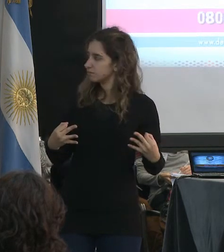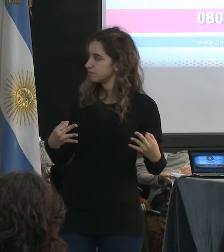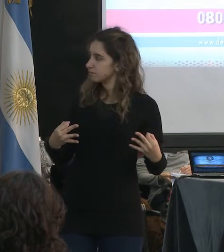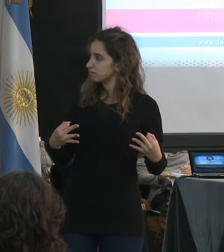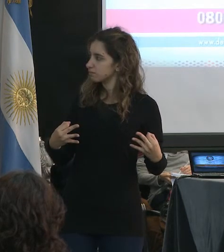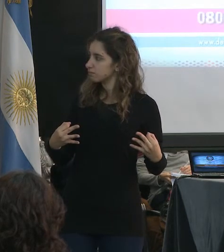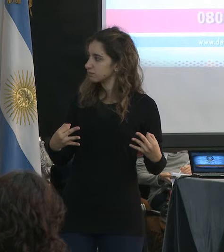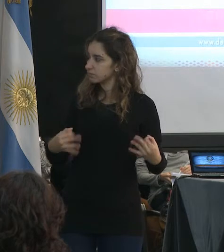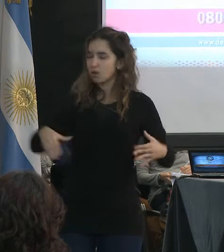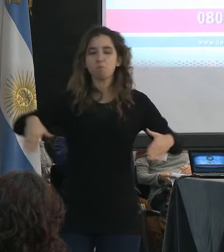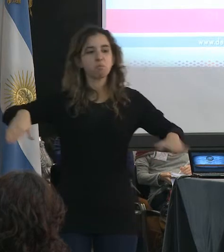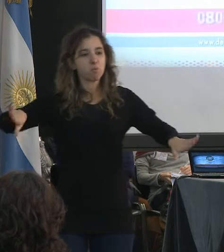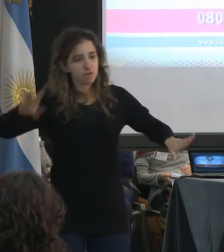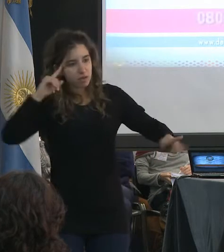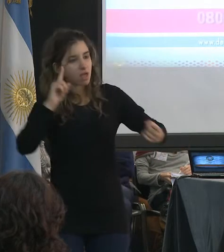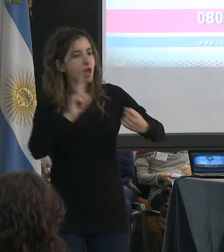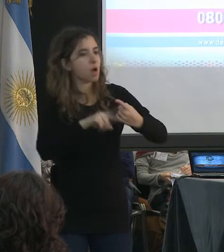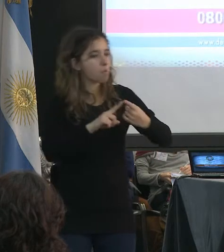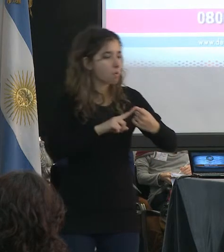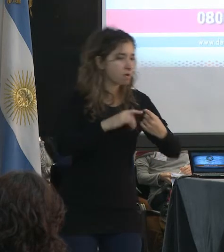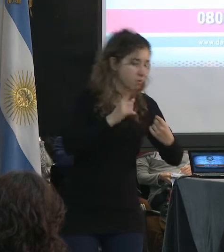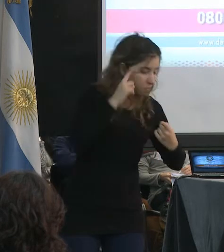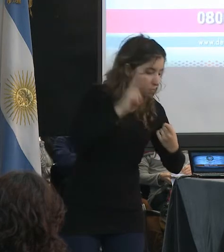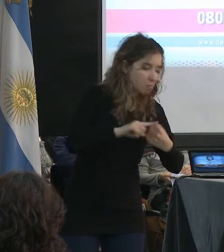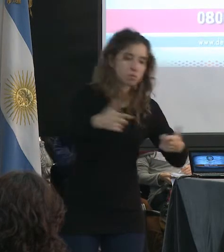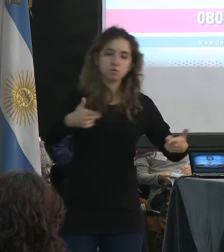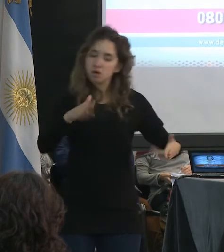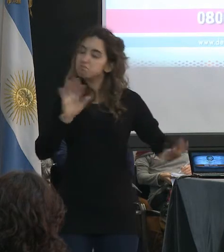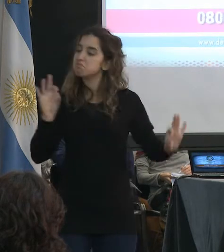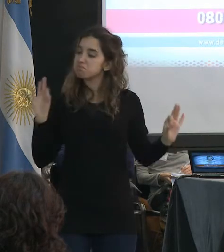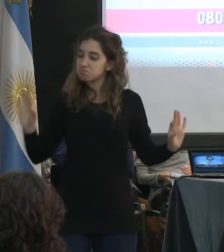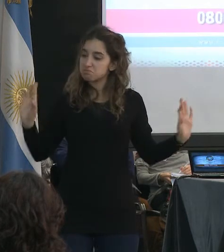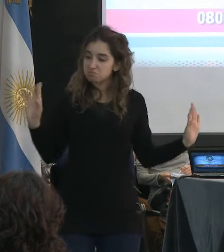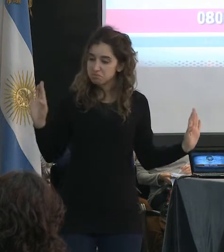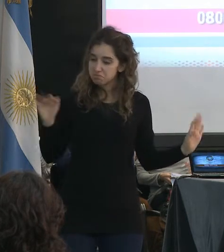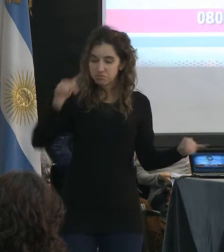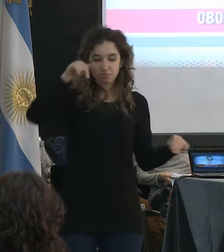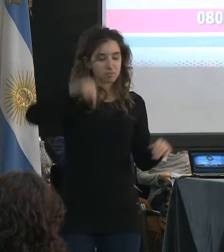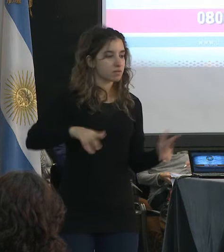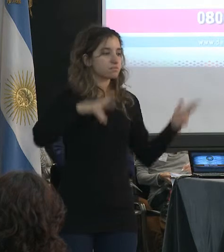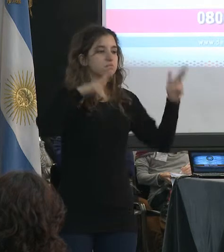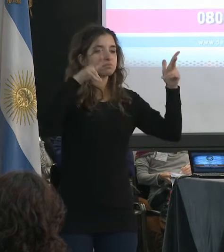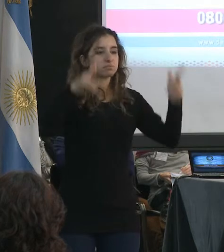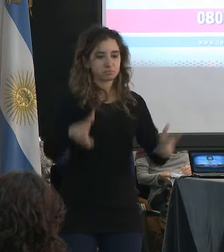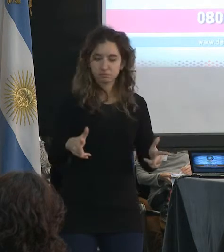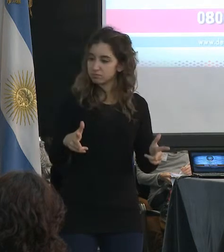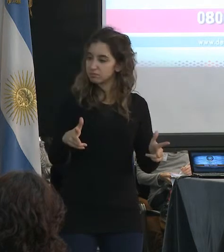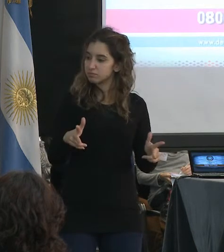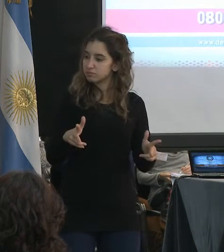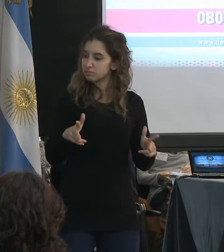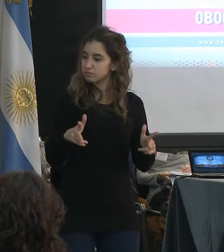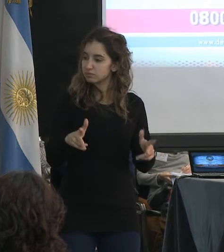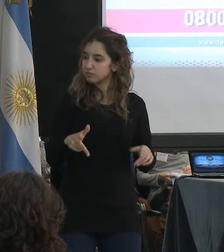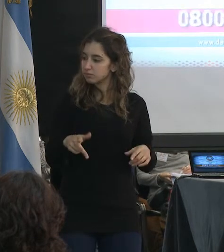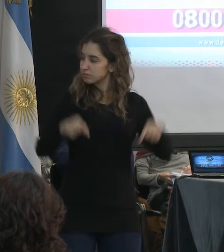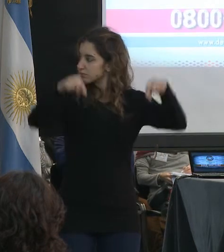¿Podemos coincidir o no? ¿Podemos coincidir o no? Perfecto. Lo que yo le digo es lo siguiente. Acá hay que buscar